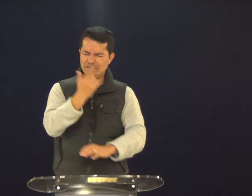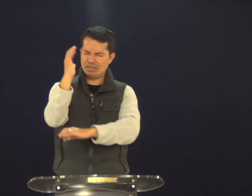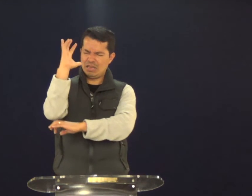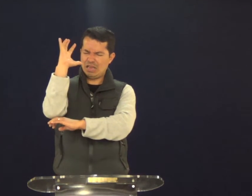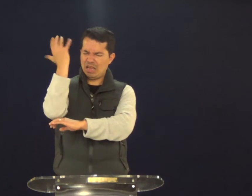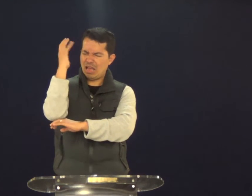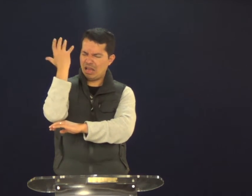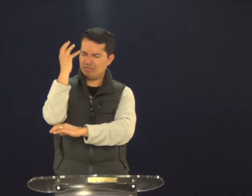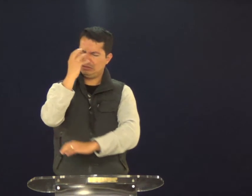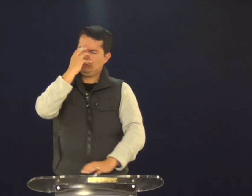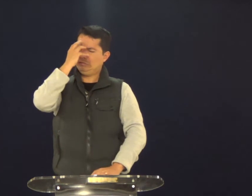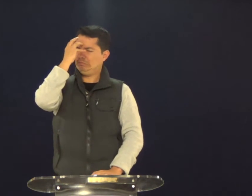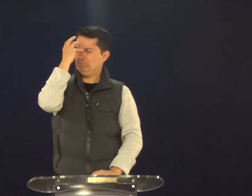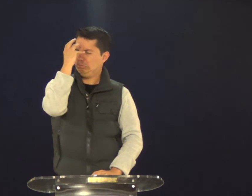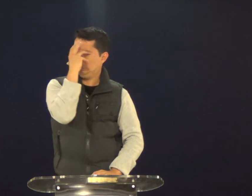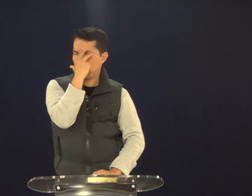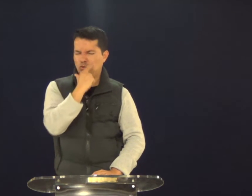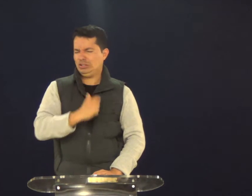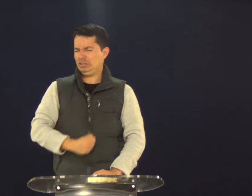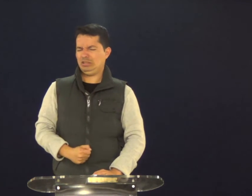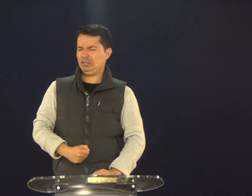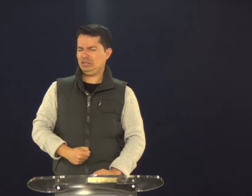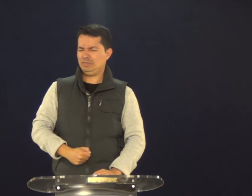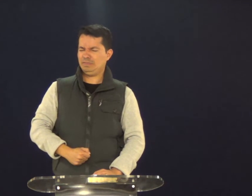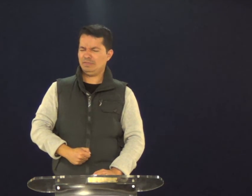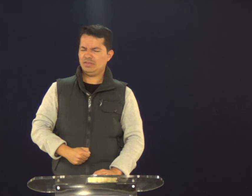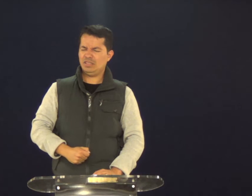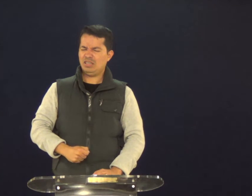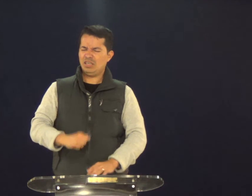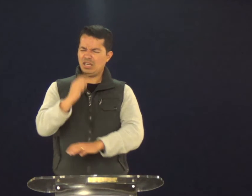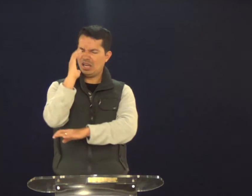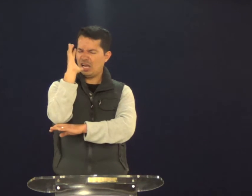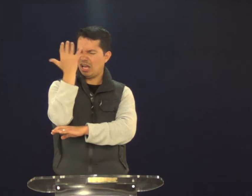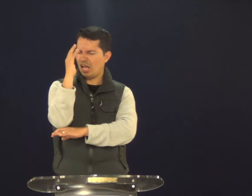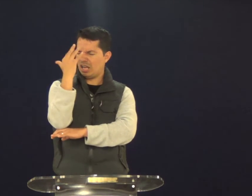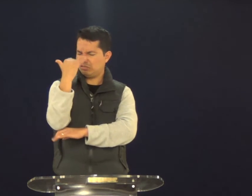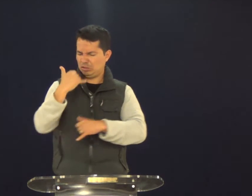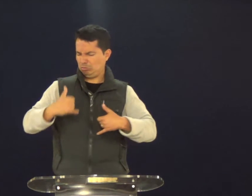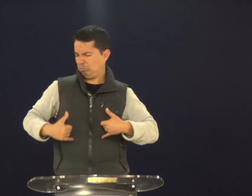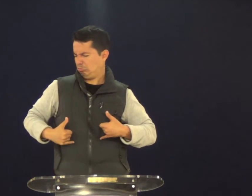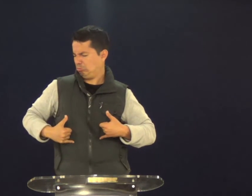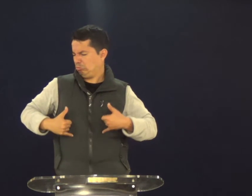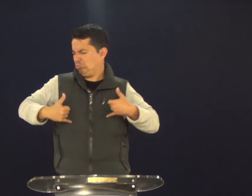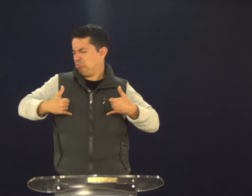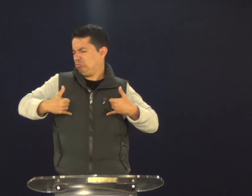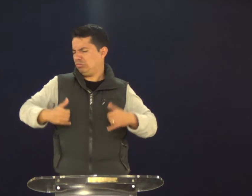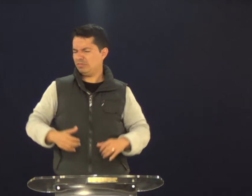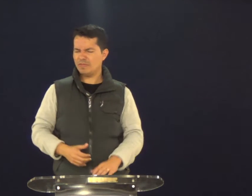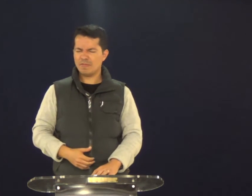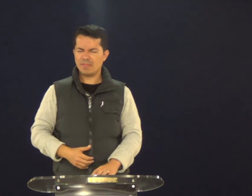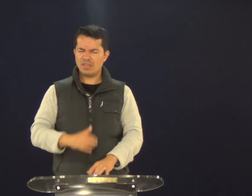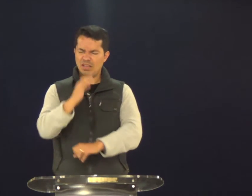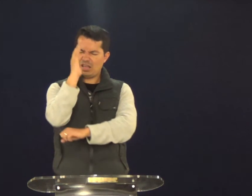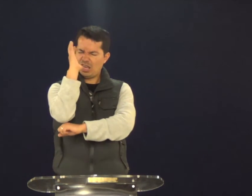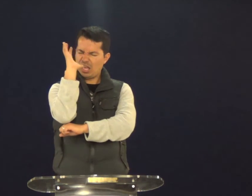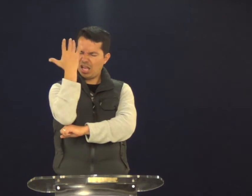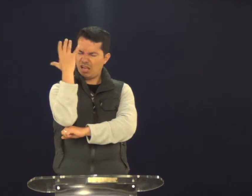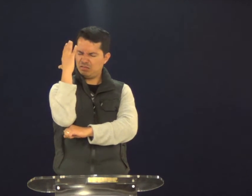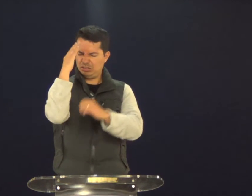muito especial. Muitas vezes vemos árvores bonitas, árvores cheias de